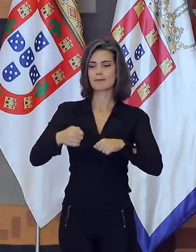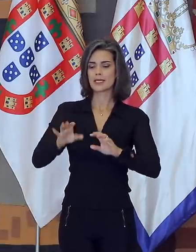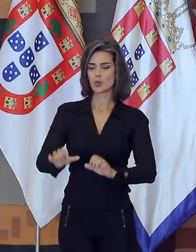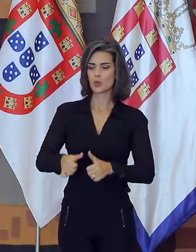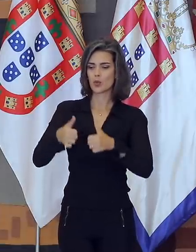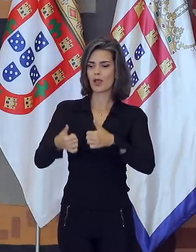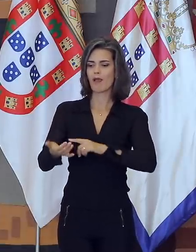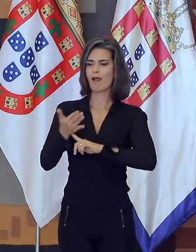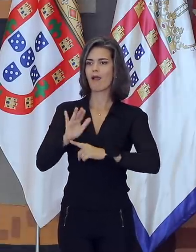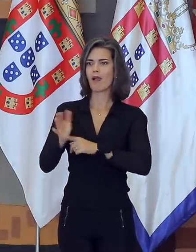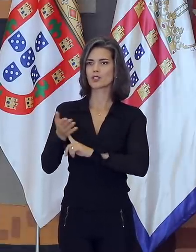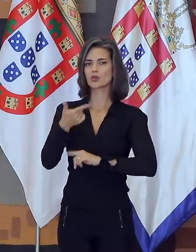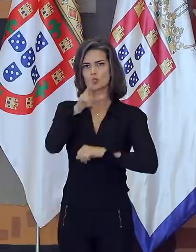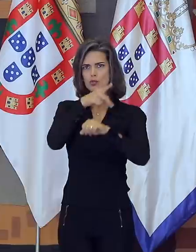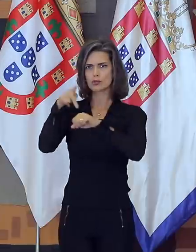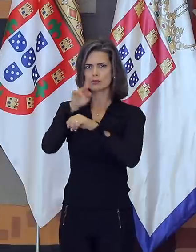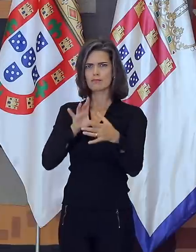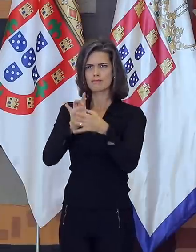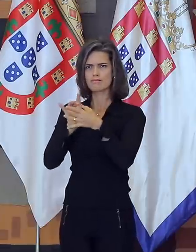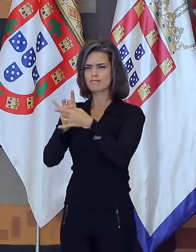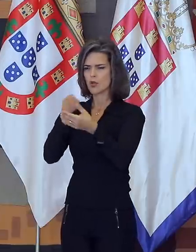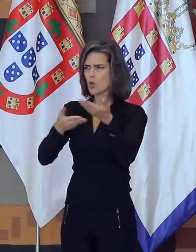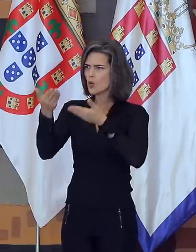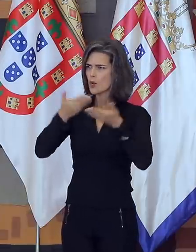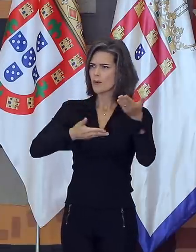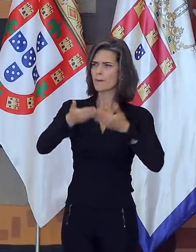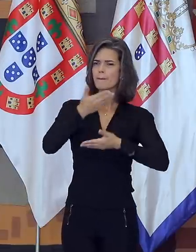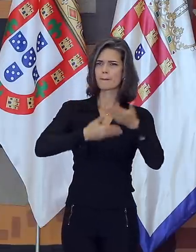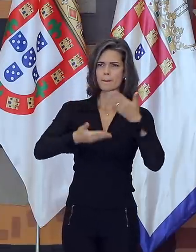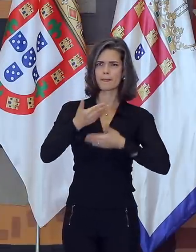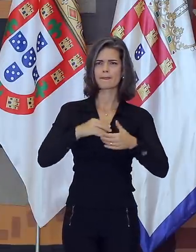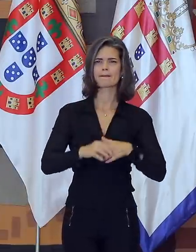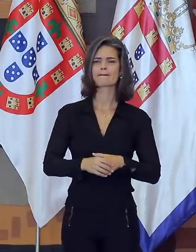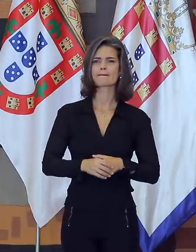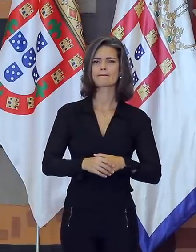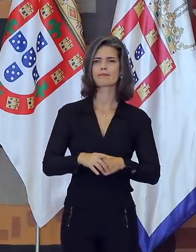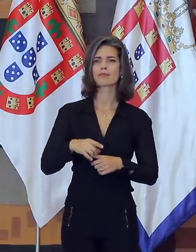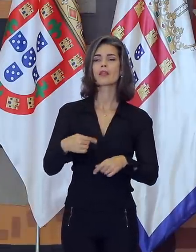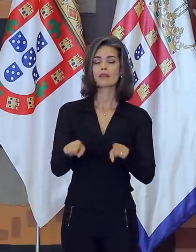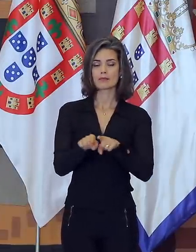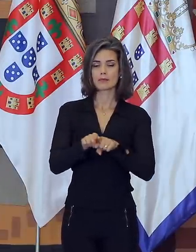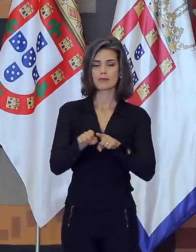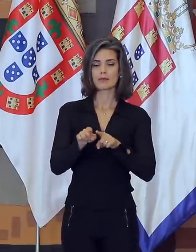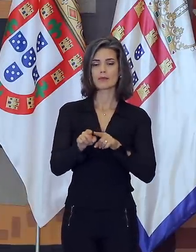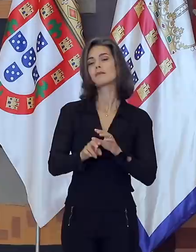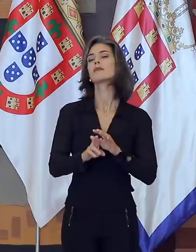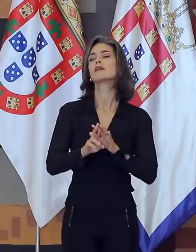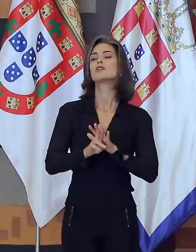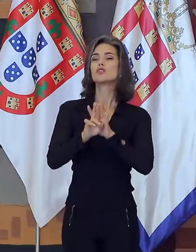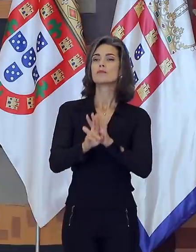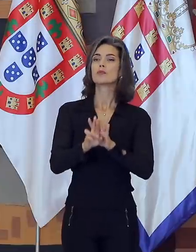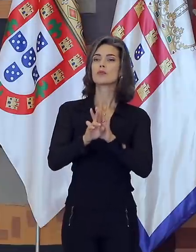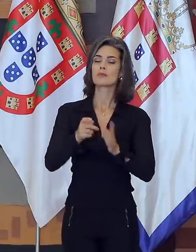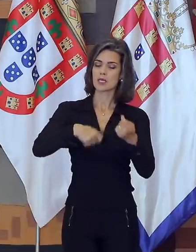colaboração internacional. Vimos conferindo o ímpeto adicional a uma diplomacia econômica que está voltada para o